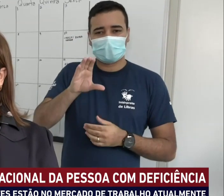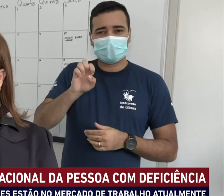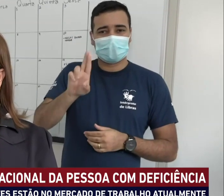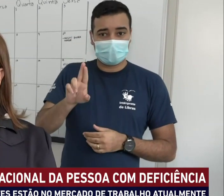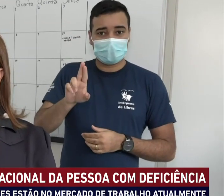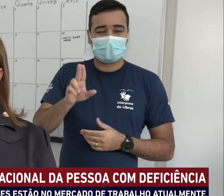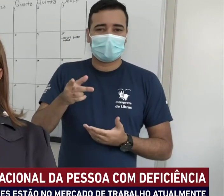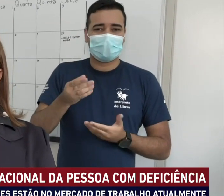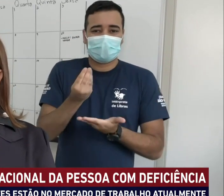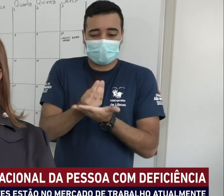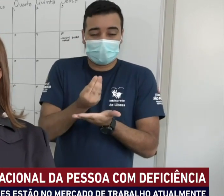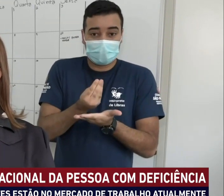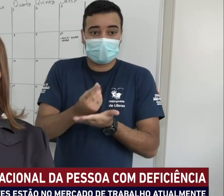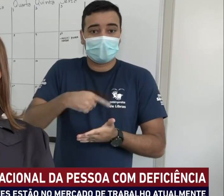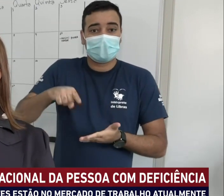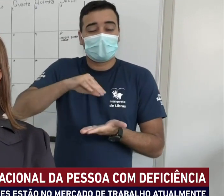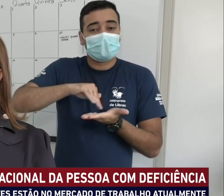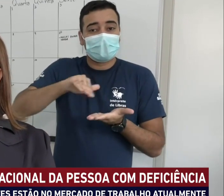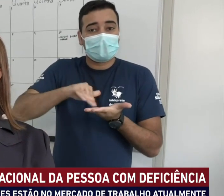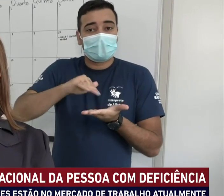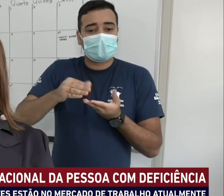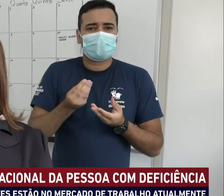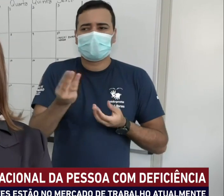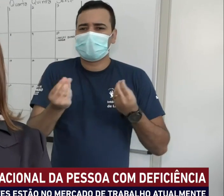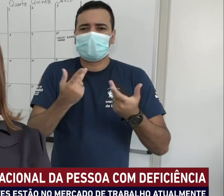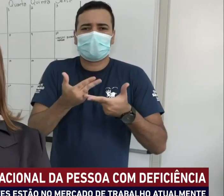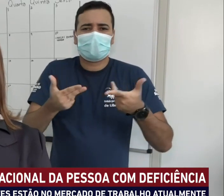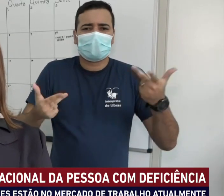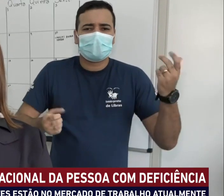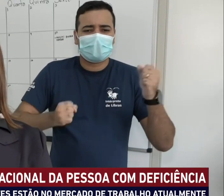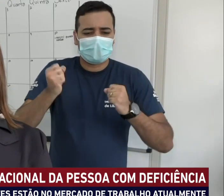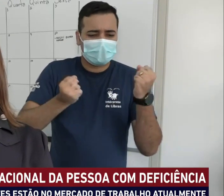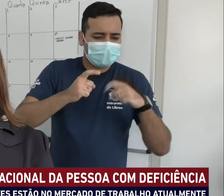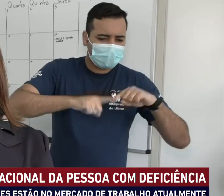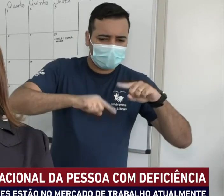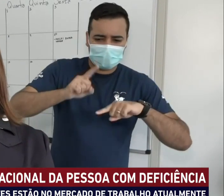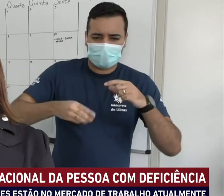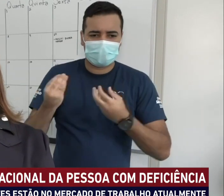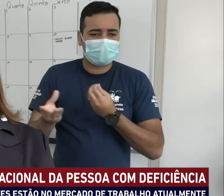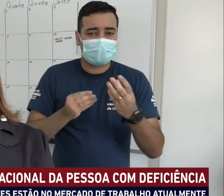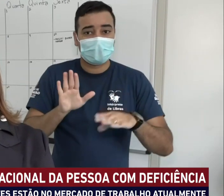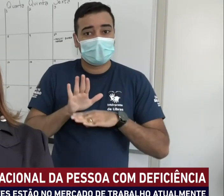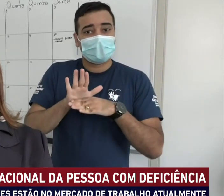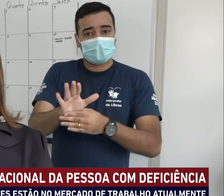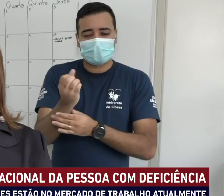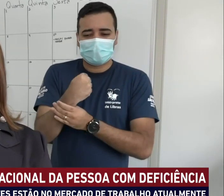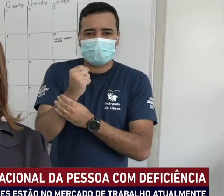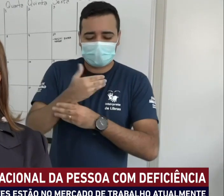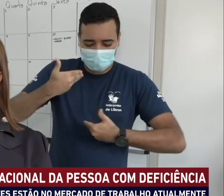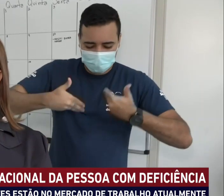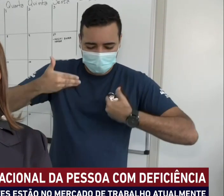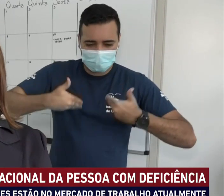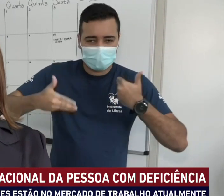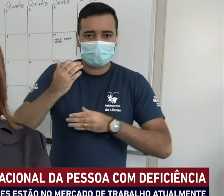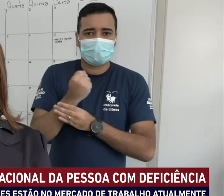Tucuruvi, que a nossa secretaria fará entrega de vários equipamentos que ajudarão tanto na reabilitação de pessoas